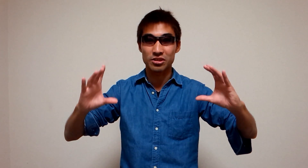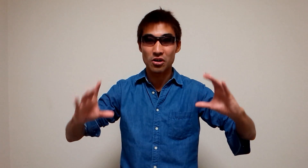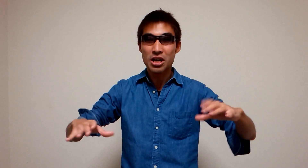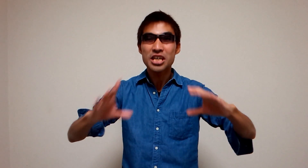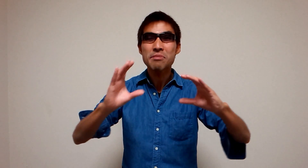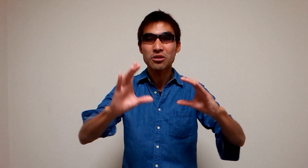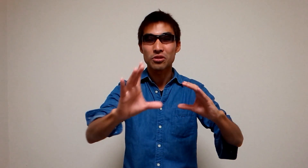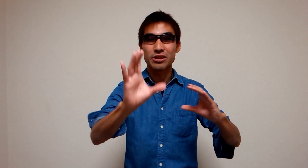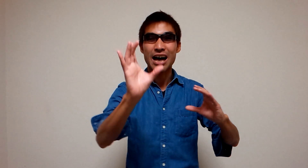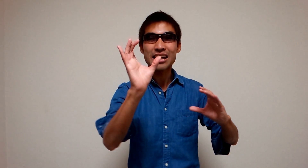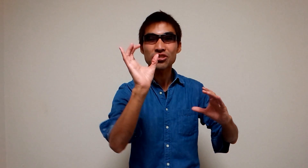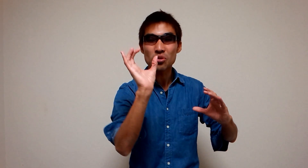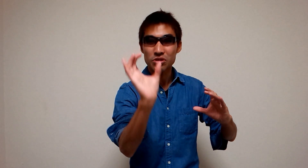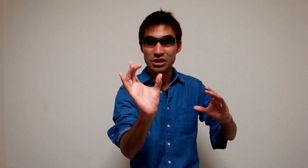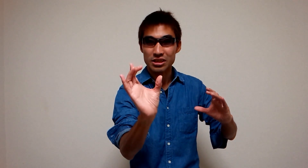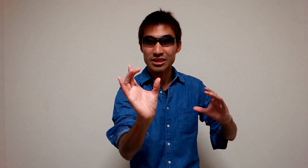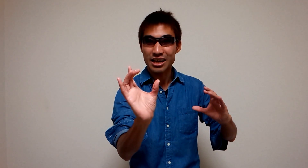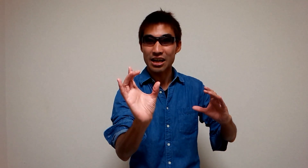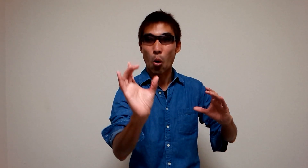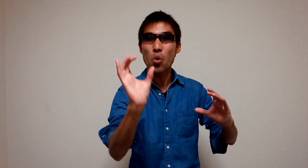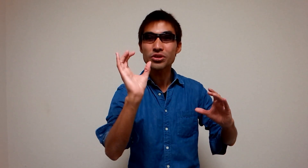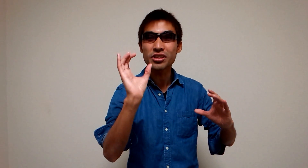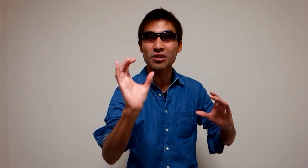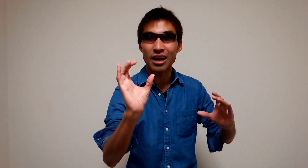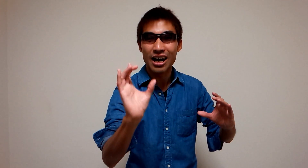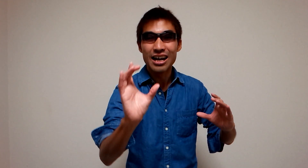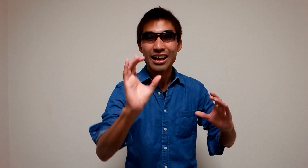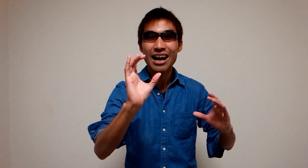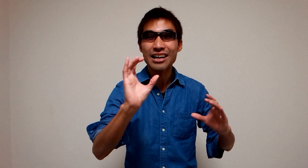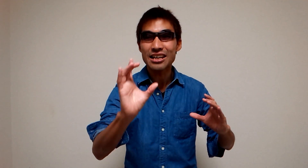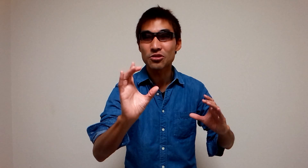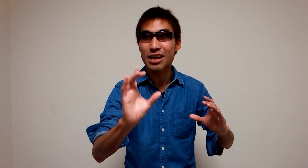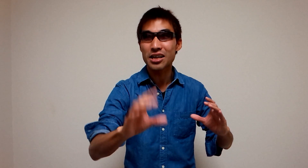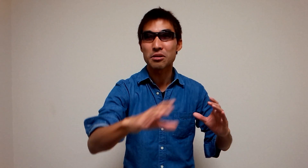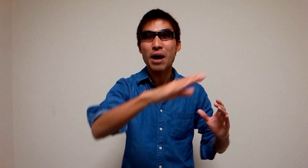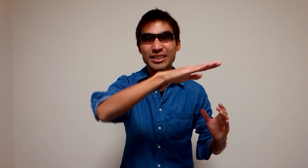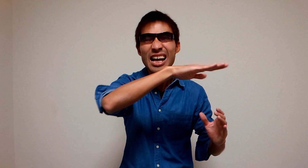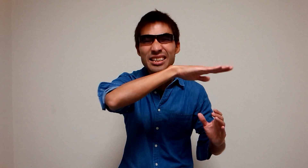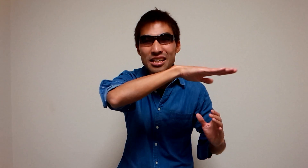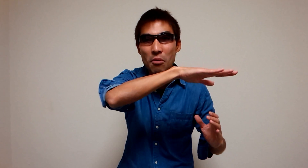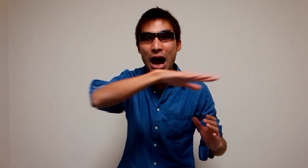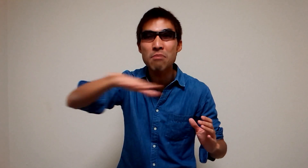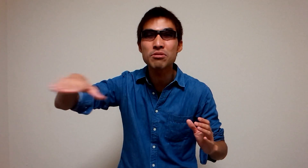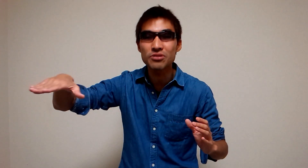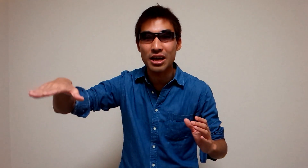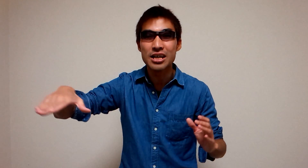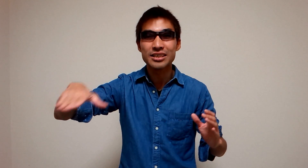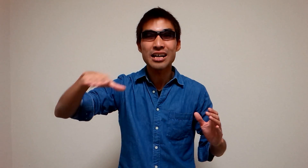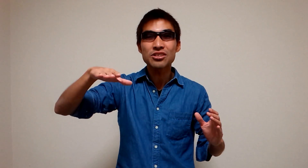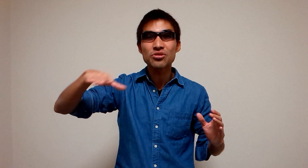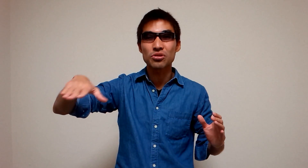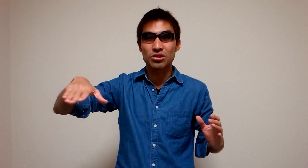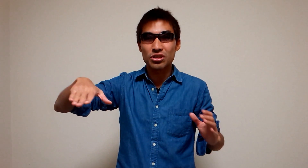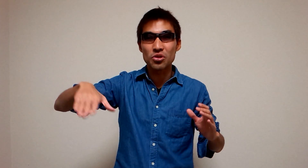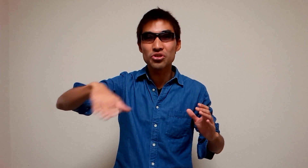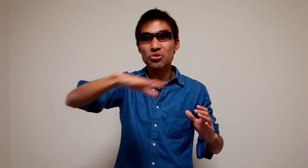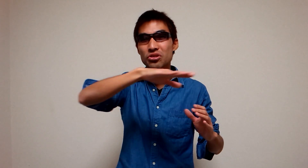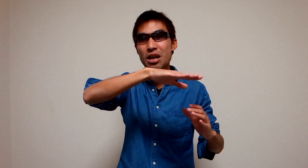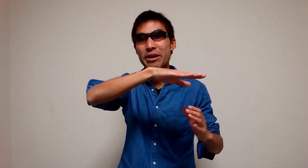んですよ今の70億人世界多すぎるから彼らの中には最低でも半分ぐらい30億40億ぐらいぐ